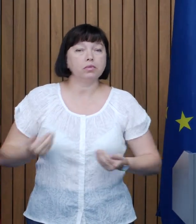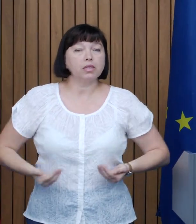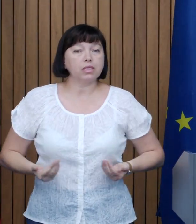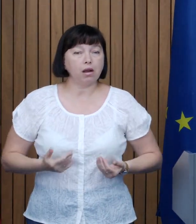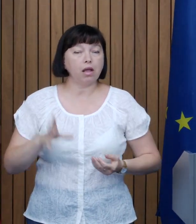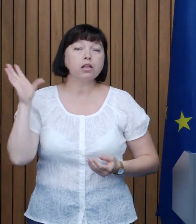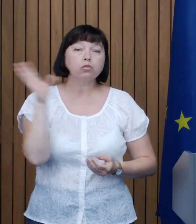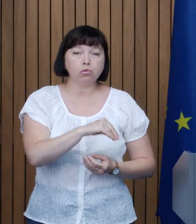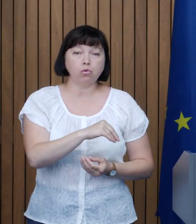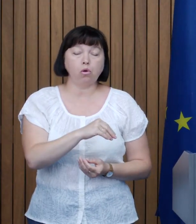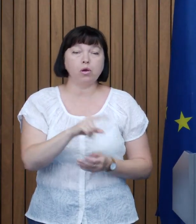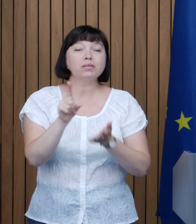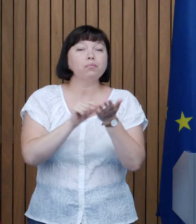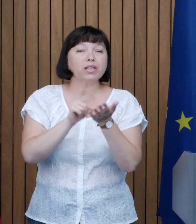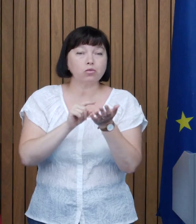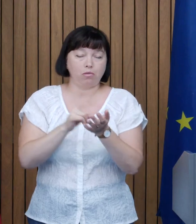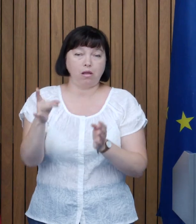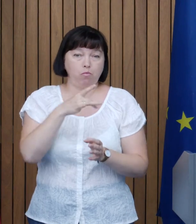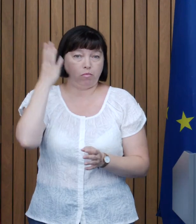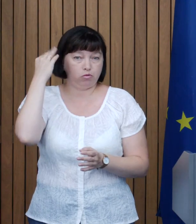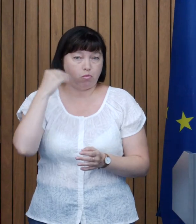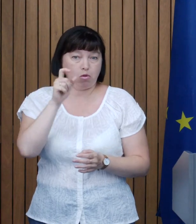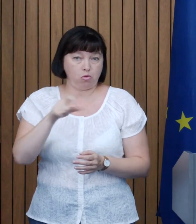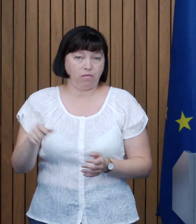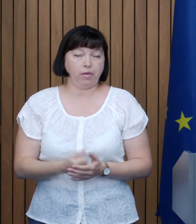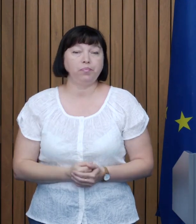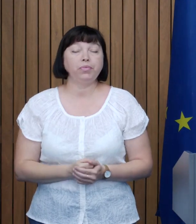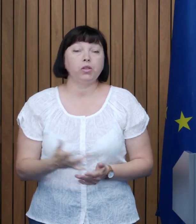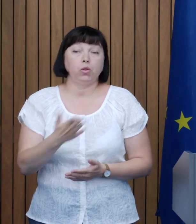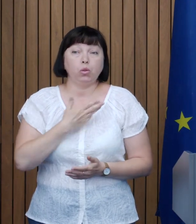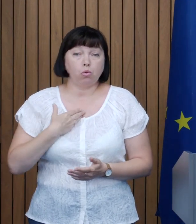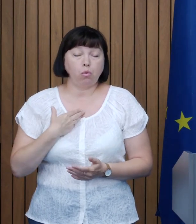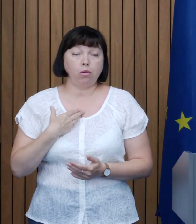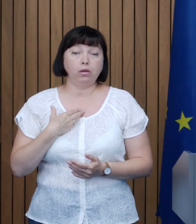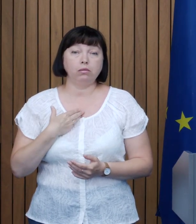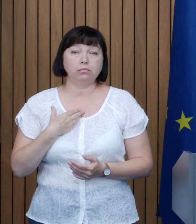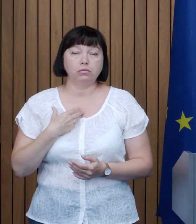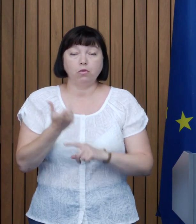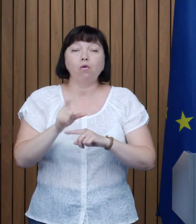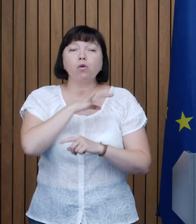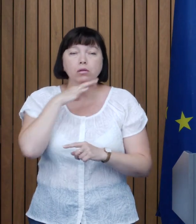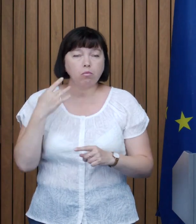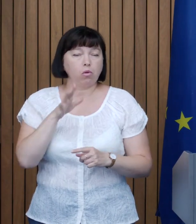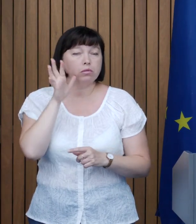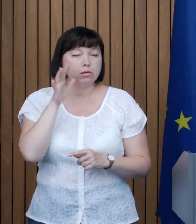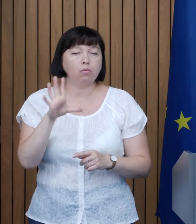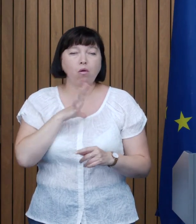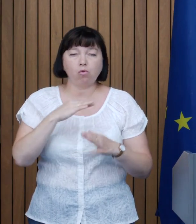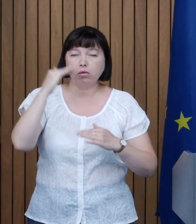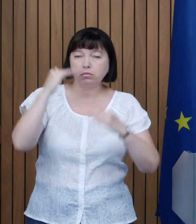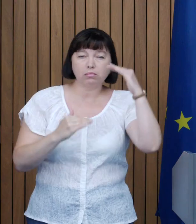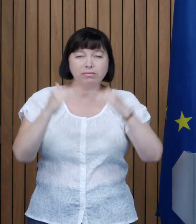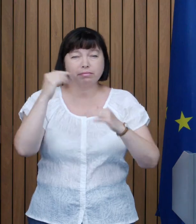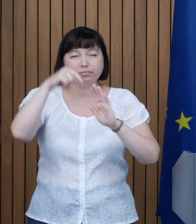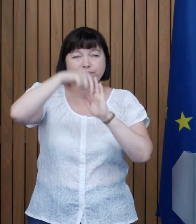pensionare din Republica Moldova Noi foarte mult timp am avut iniquități profunde în